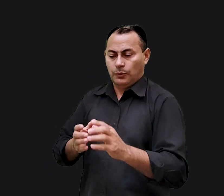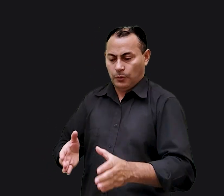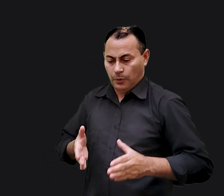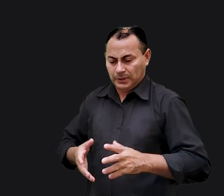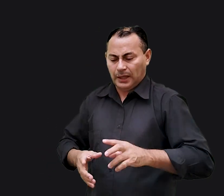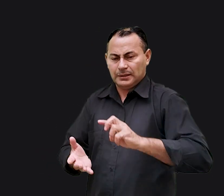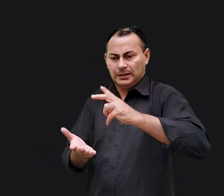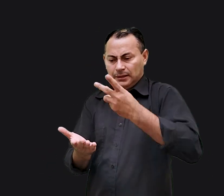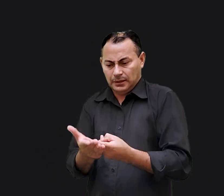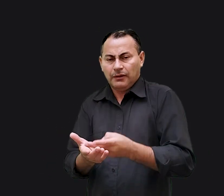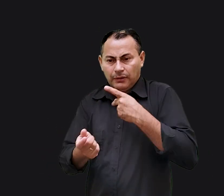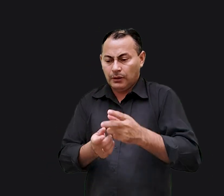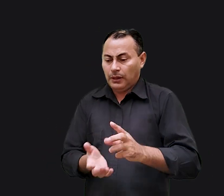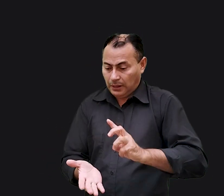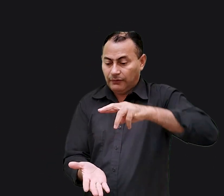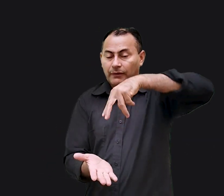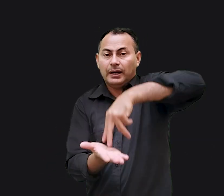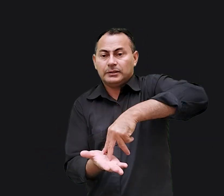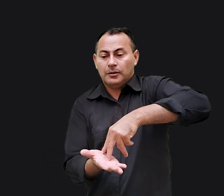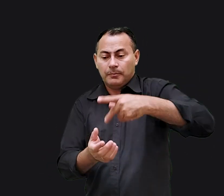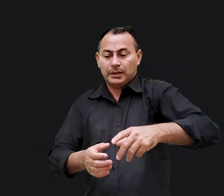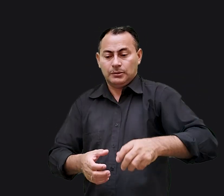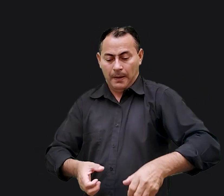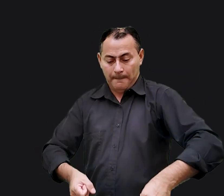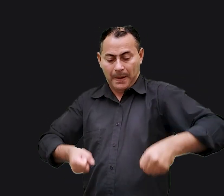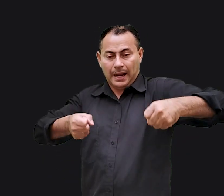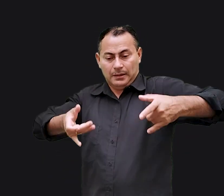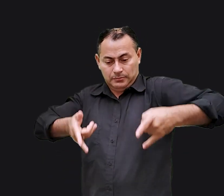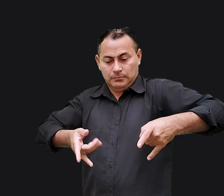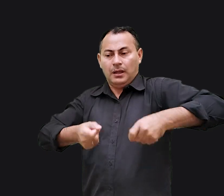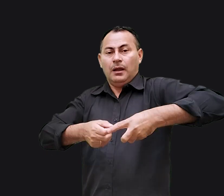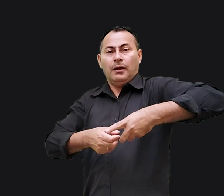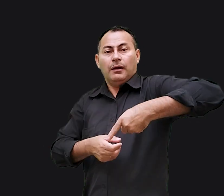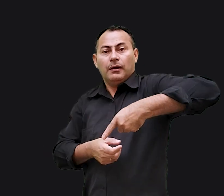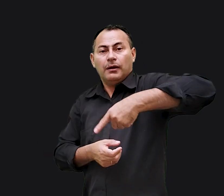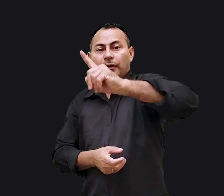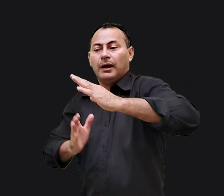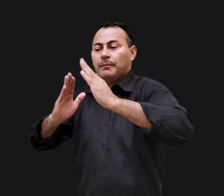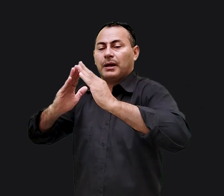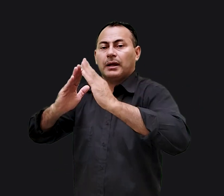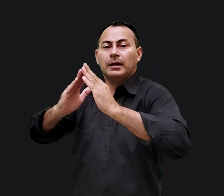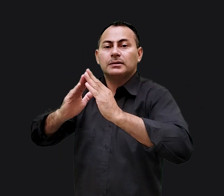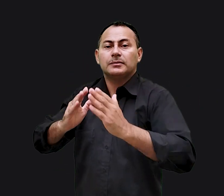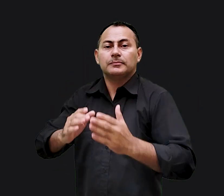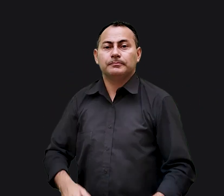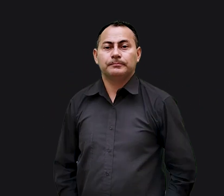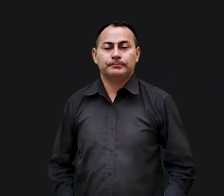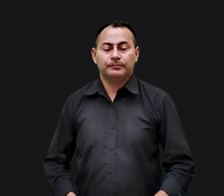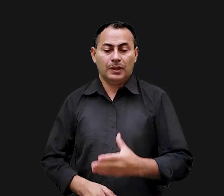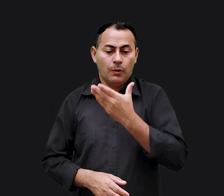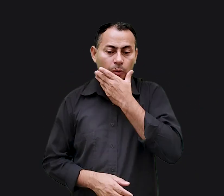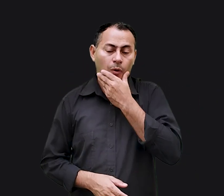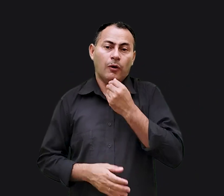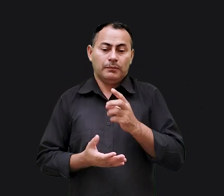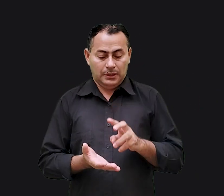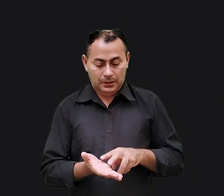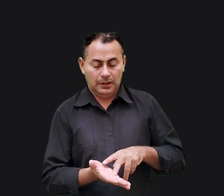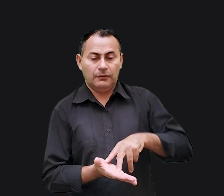virou para o paralítico e disse, Levante-se, pegue sua maca e vá para casa. O homem